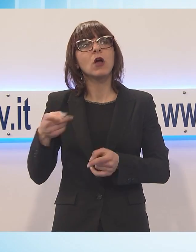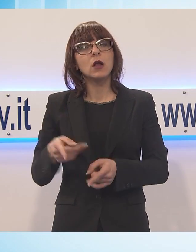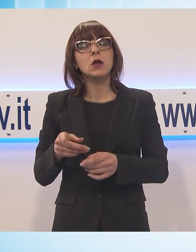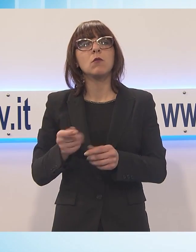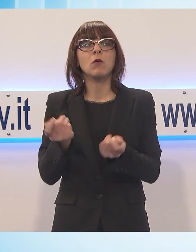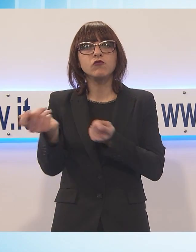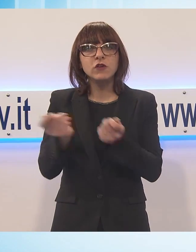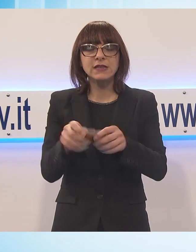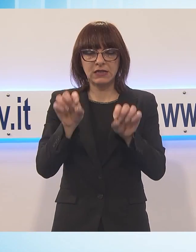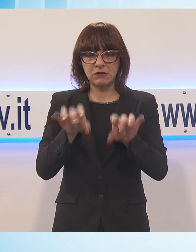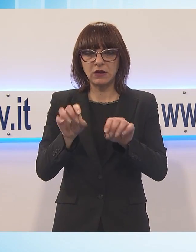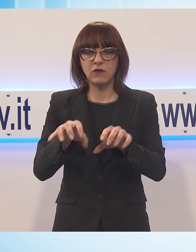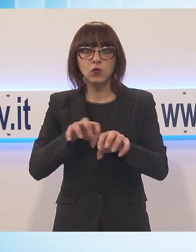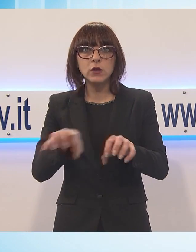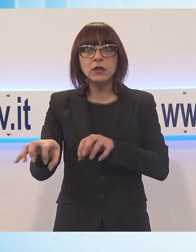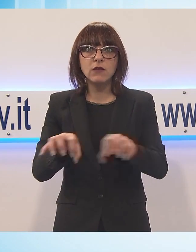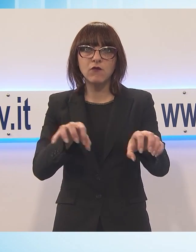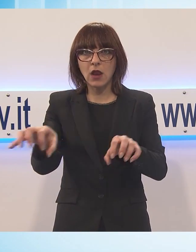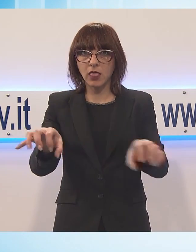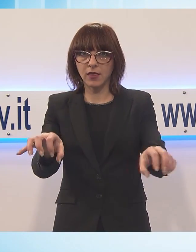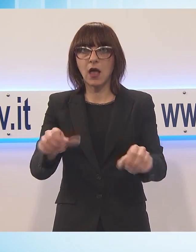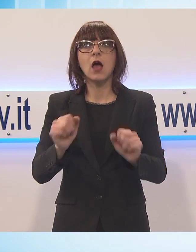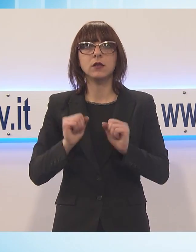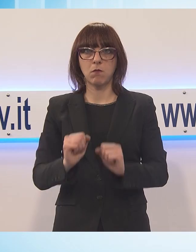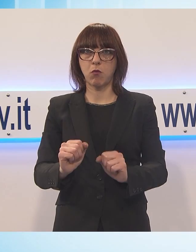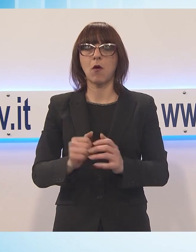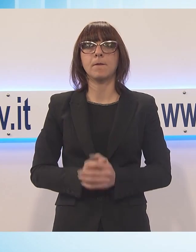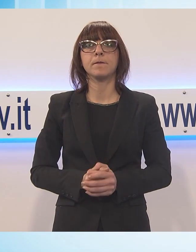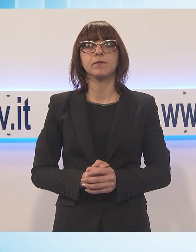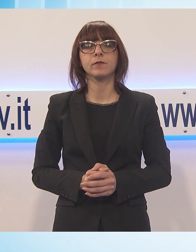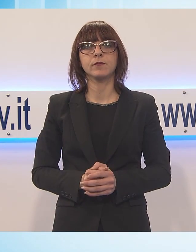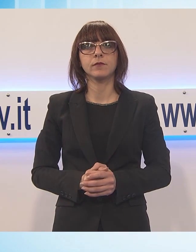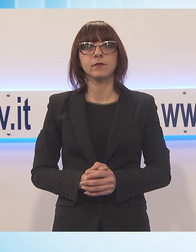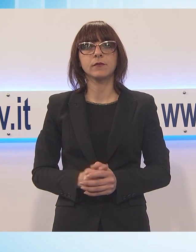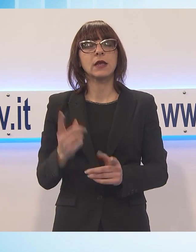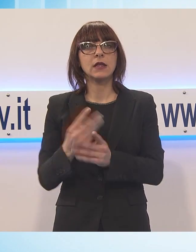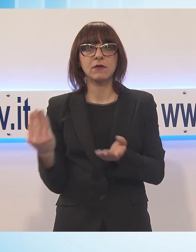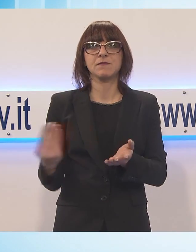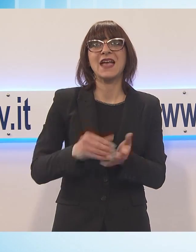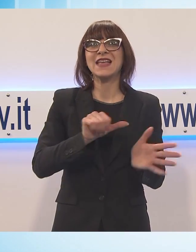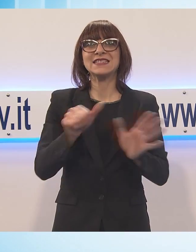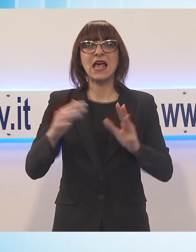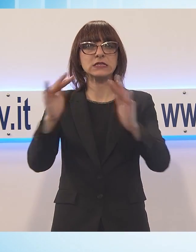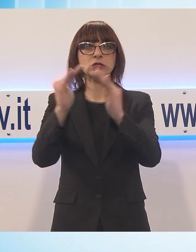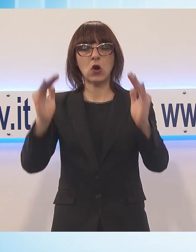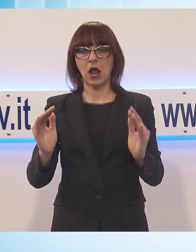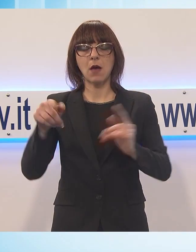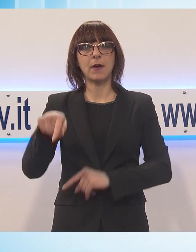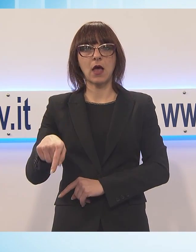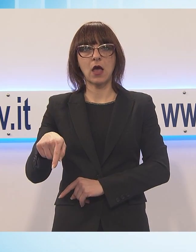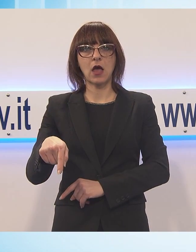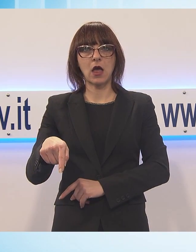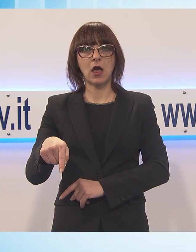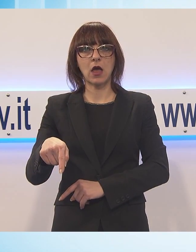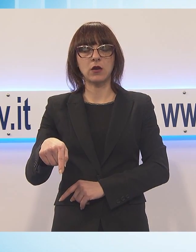differenziata, oggi attiva in due strutture a Pietrasanta che saranno chiuse. Sarà realizzato un sesto capannone depressurizzato per